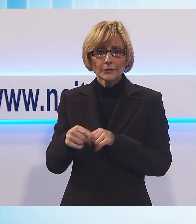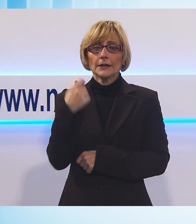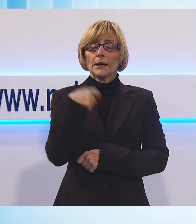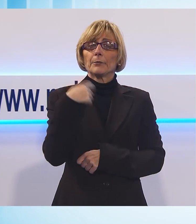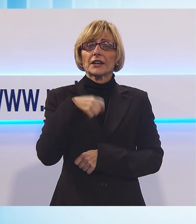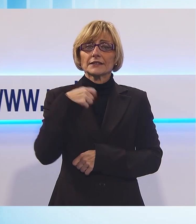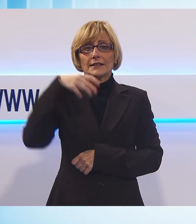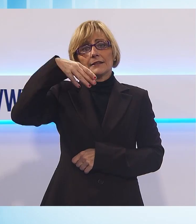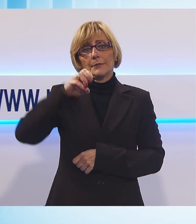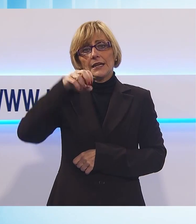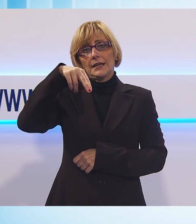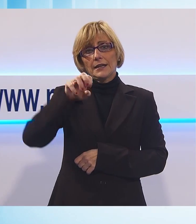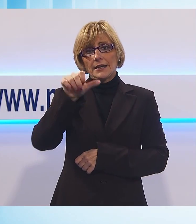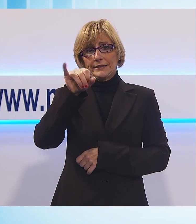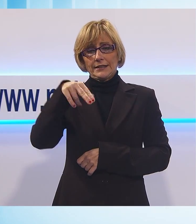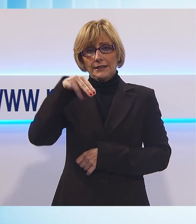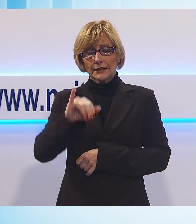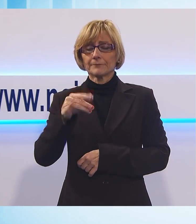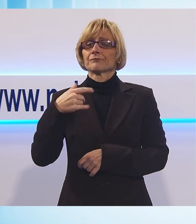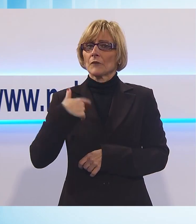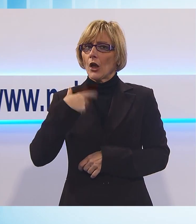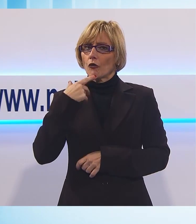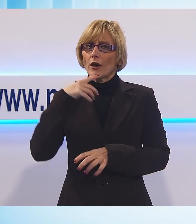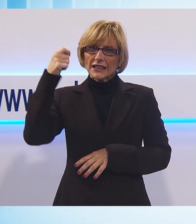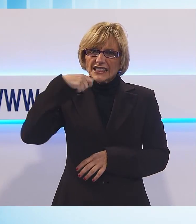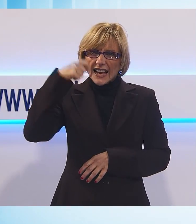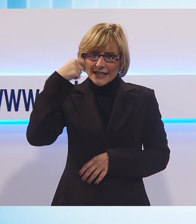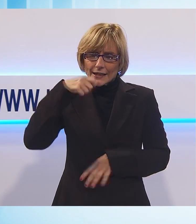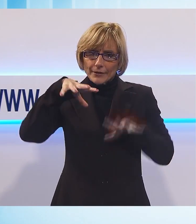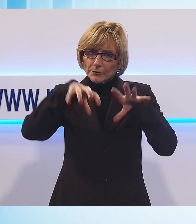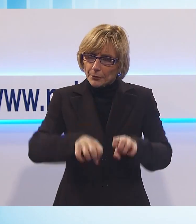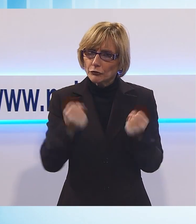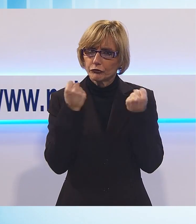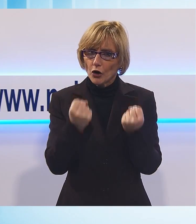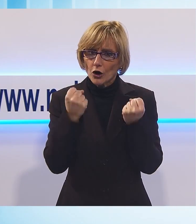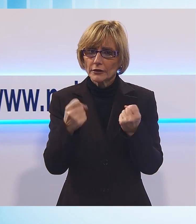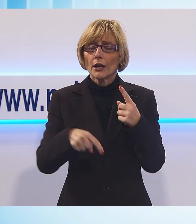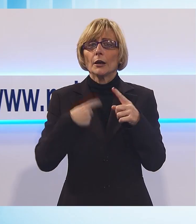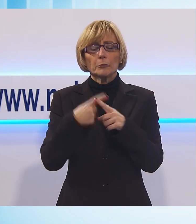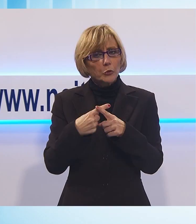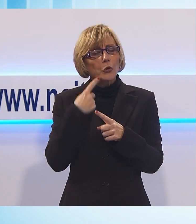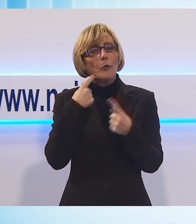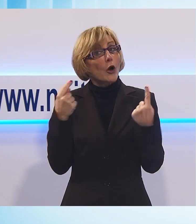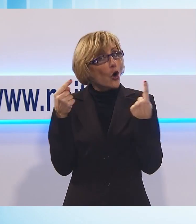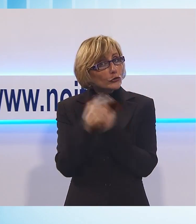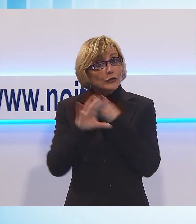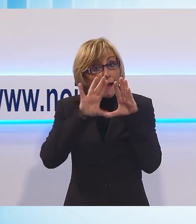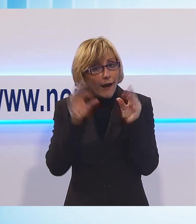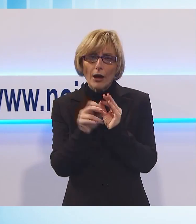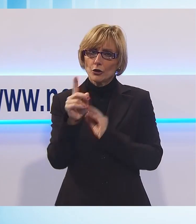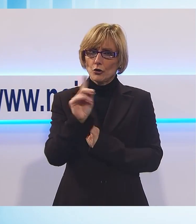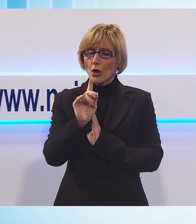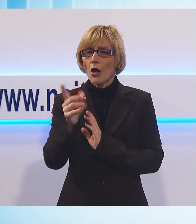ha assicurato il suo tempestivo interessamento senza nascondere la sua contrarietà al progetto pirogassificatore. Il nostro